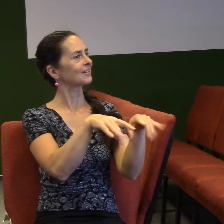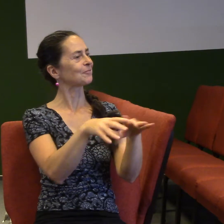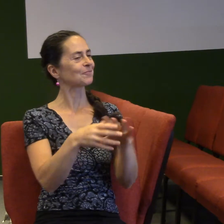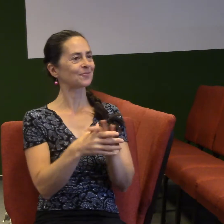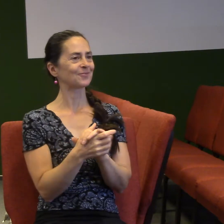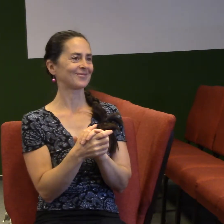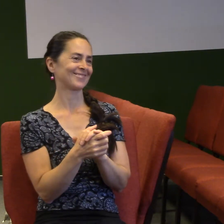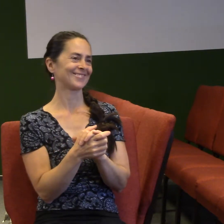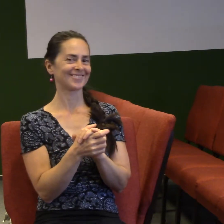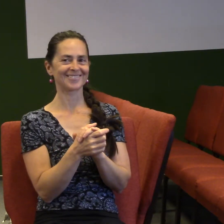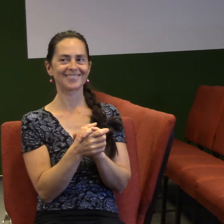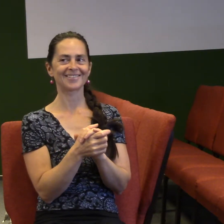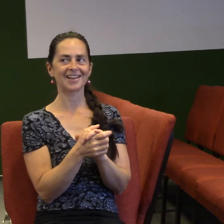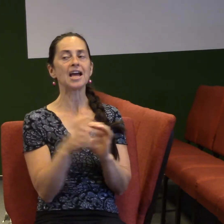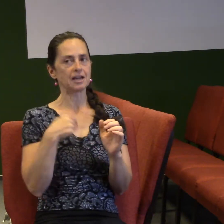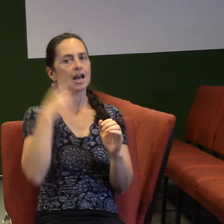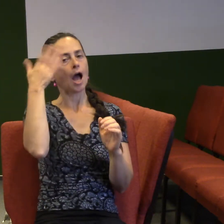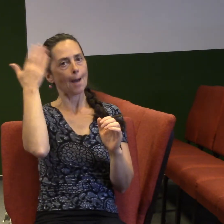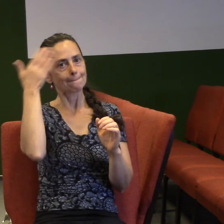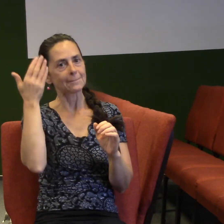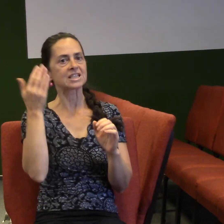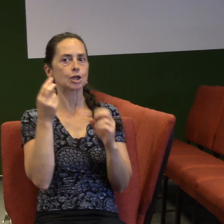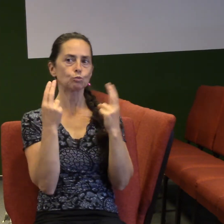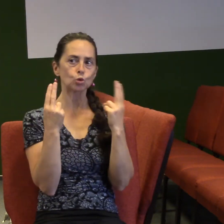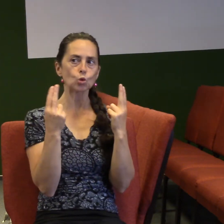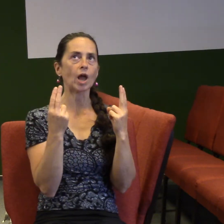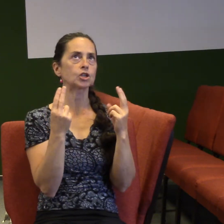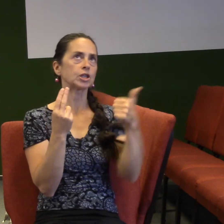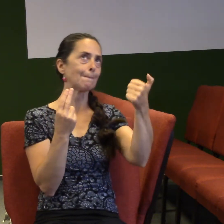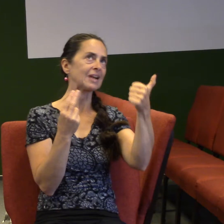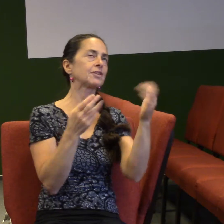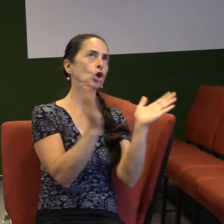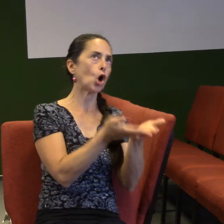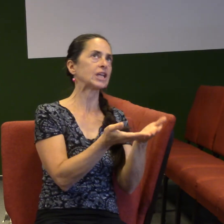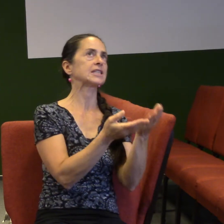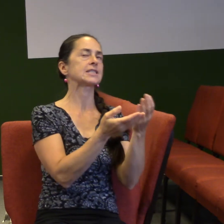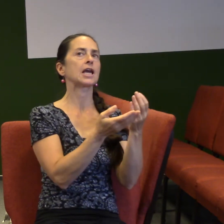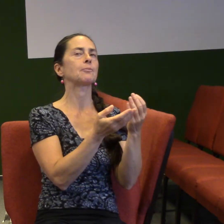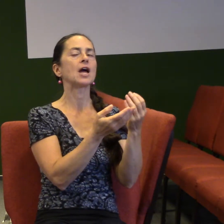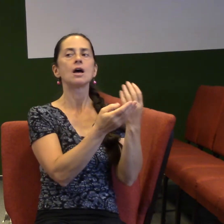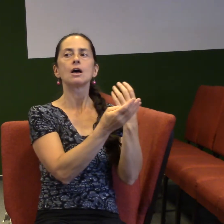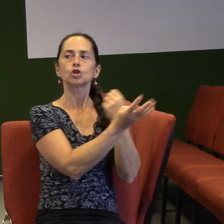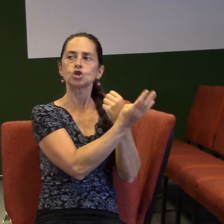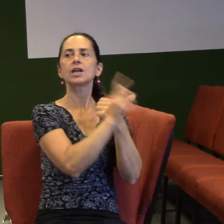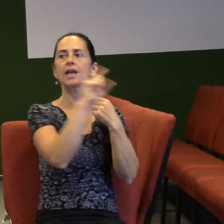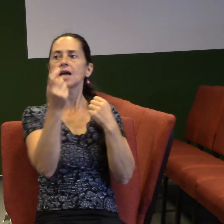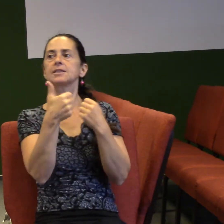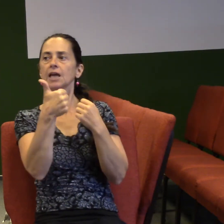myslím si, že výzvou pro nás je ten známý verš v 1. koreckém 14.1. Dažte se lásky a usilujte o duchovní dary